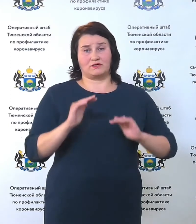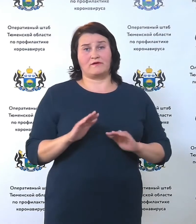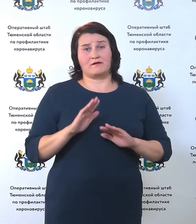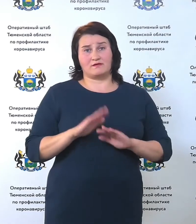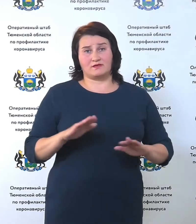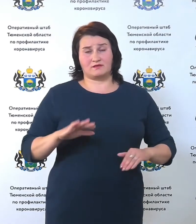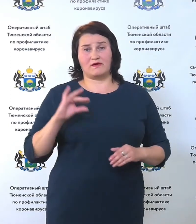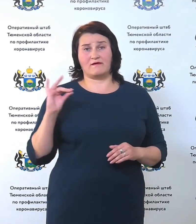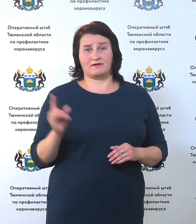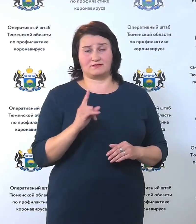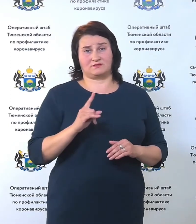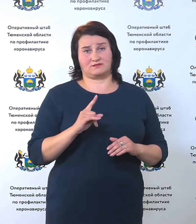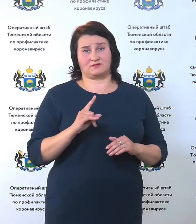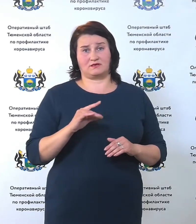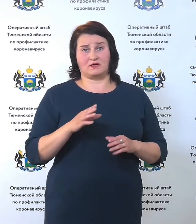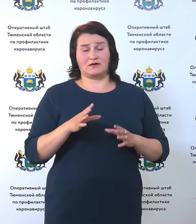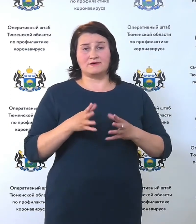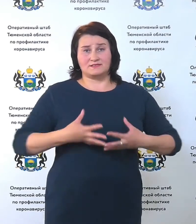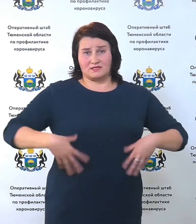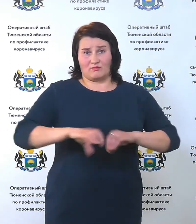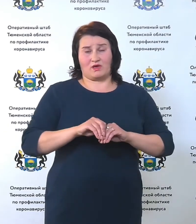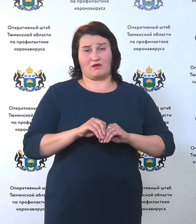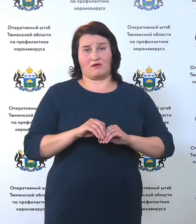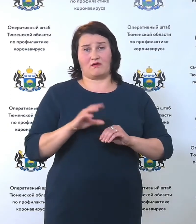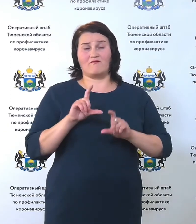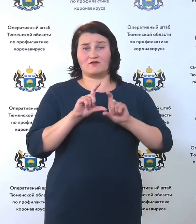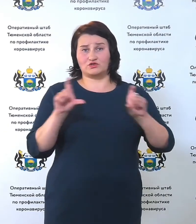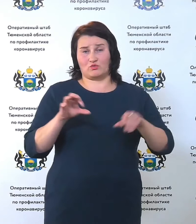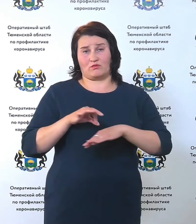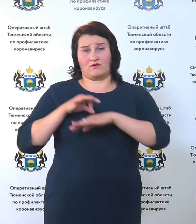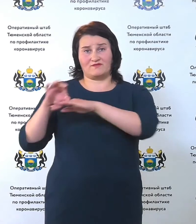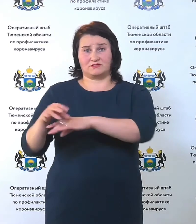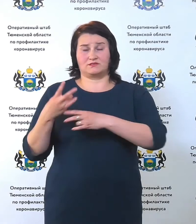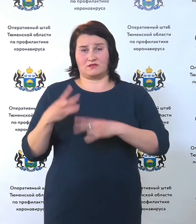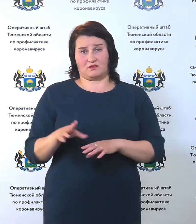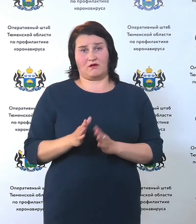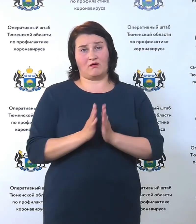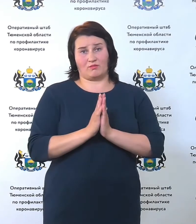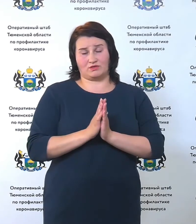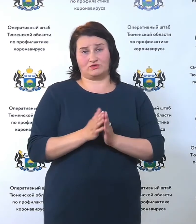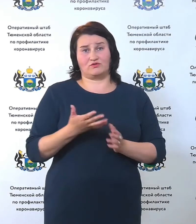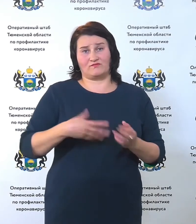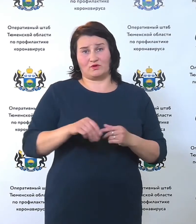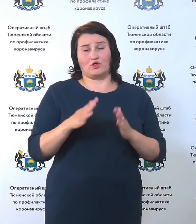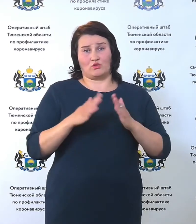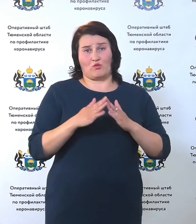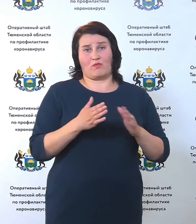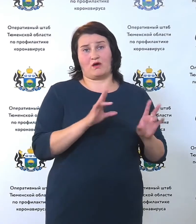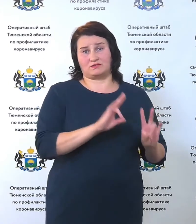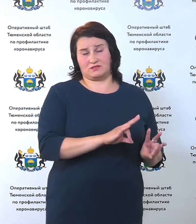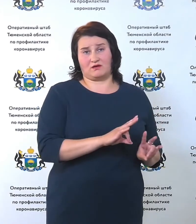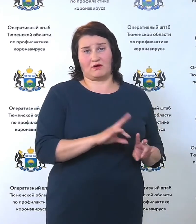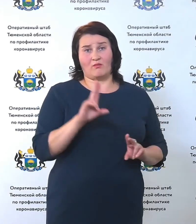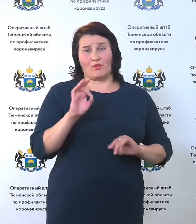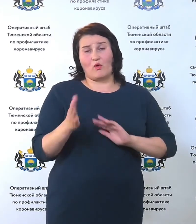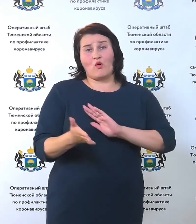из этой семьи сегодня утром уже не надо вести. По крайней мере, от этого надо максимально постараться воздержаться. Вас в любом случае по